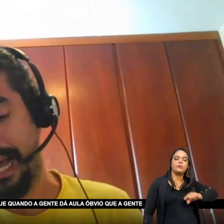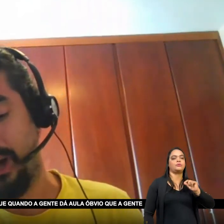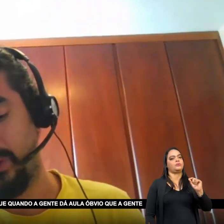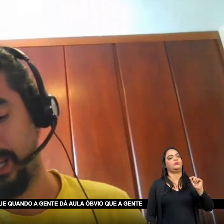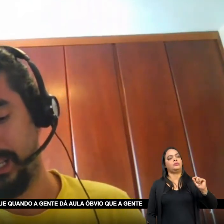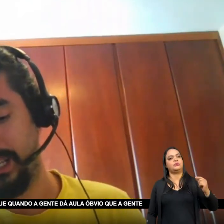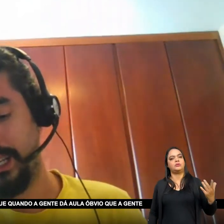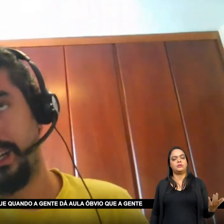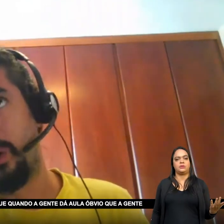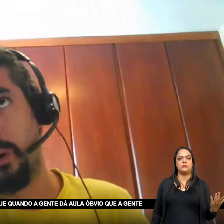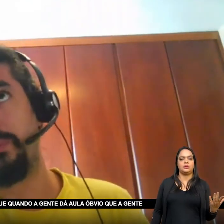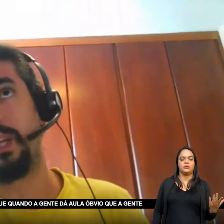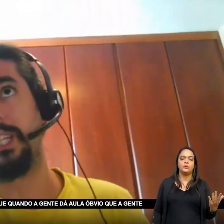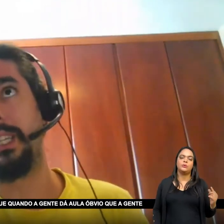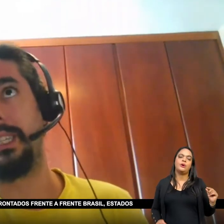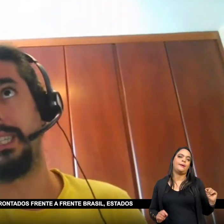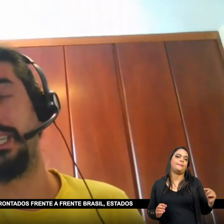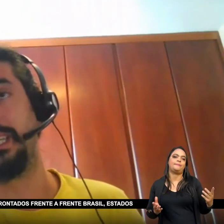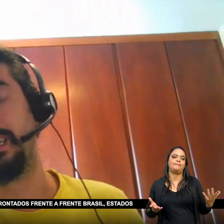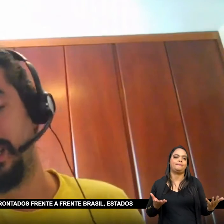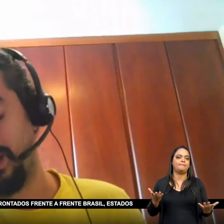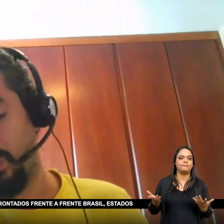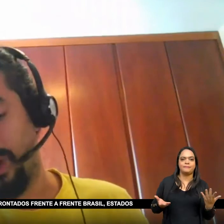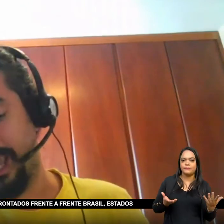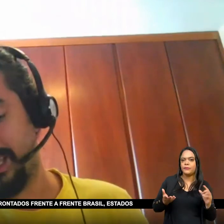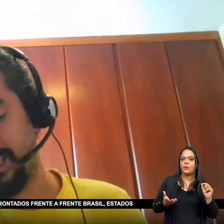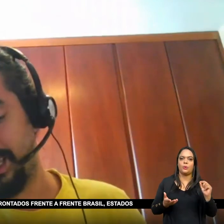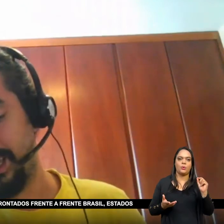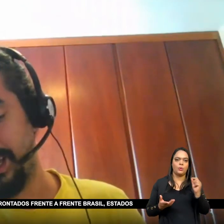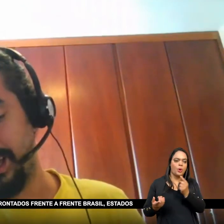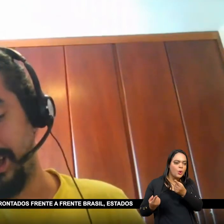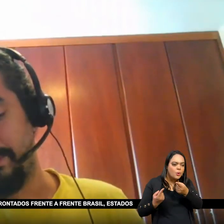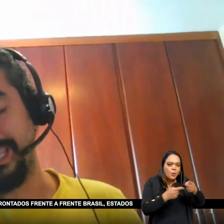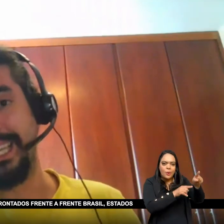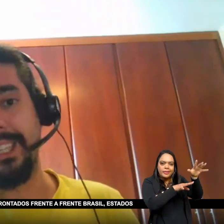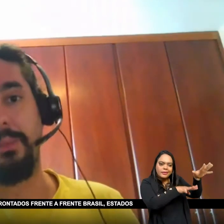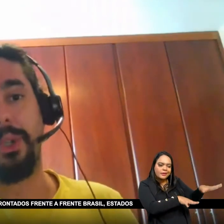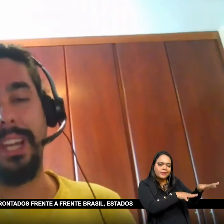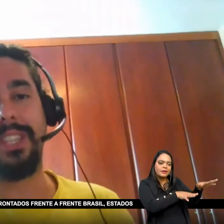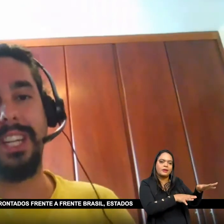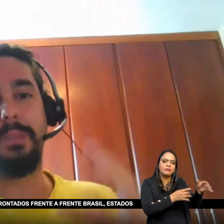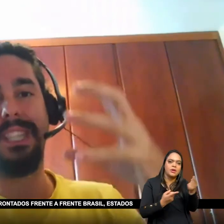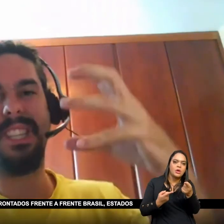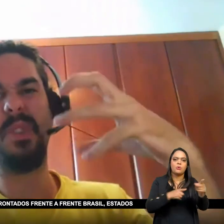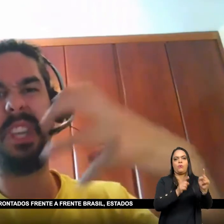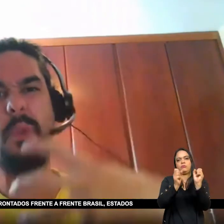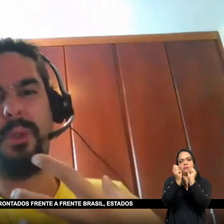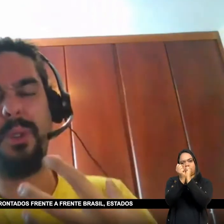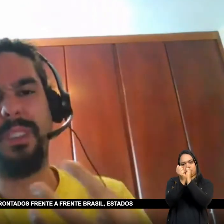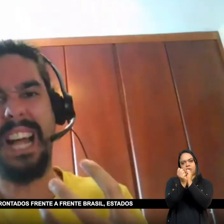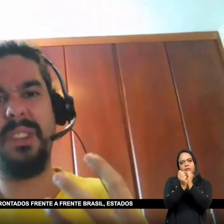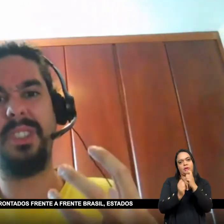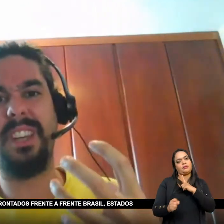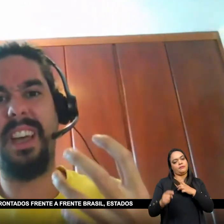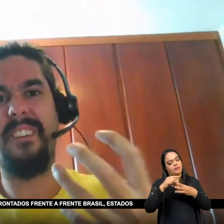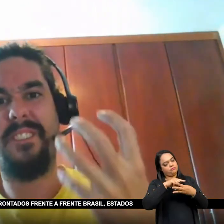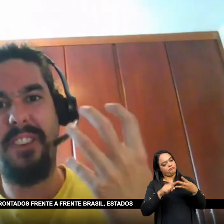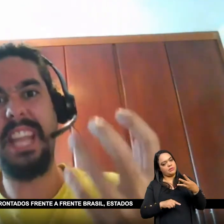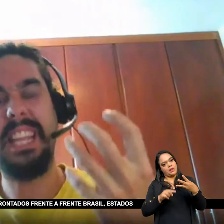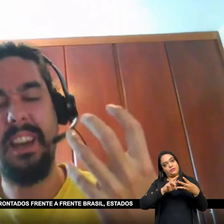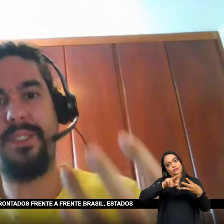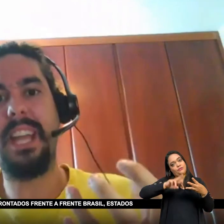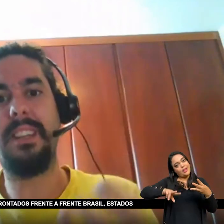gente Dá aula Óbvio que a gente Cita o Haiti Mas esses modelos Eles precisam ser confrontados